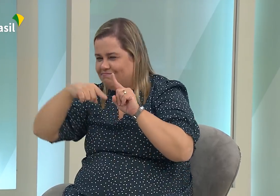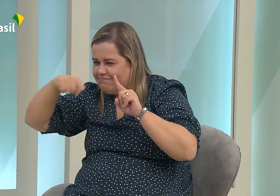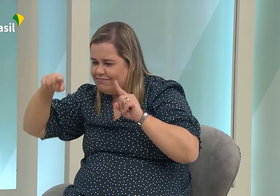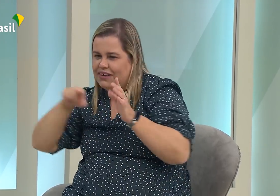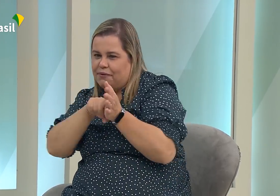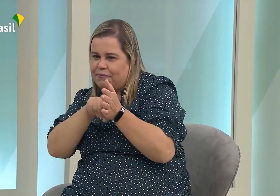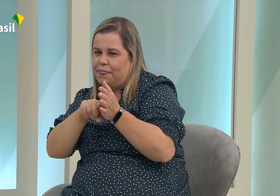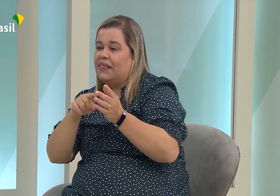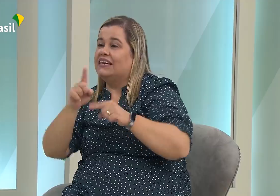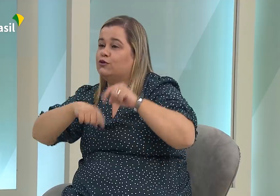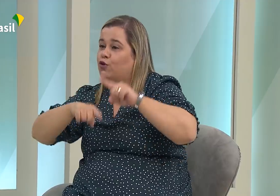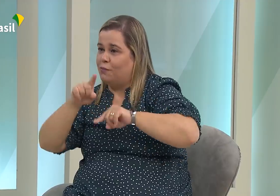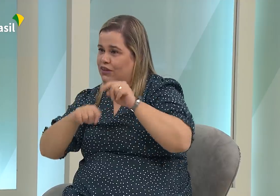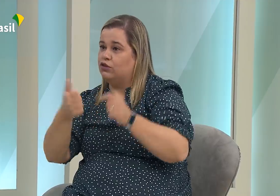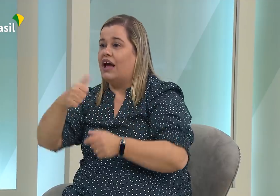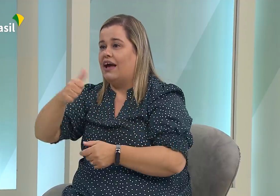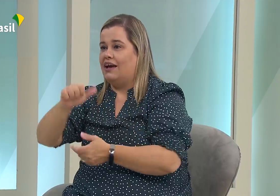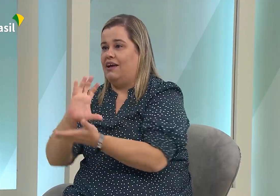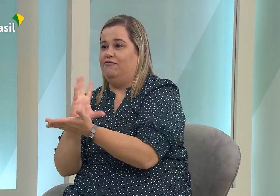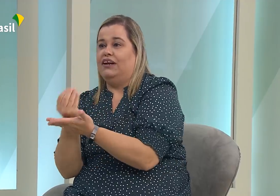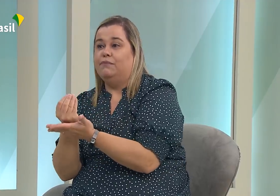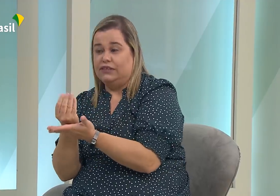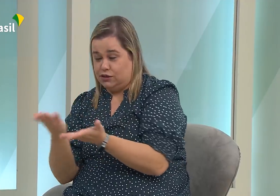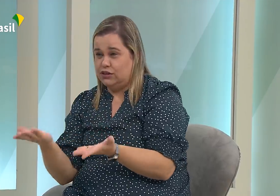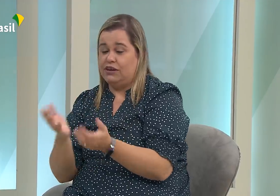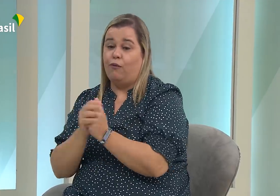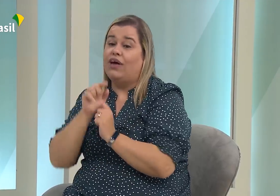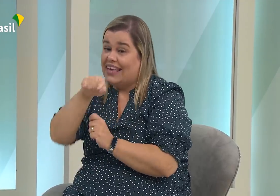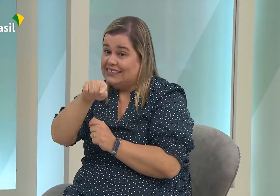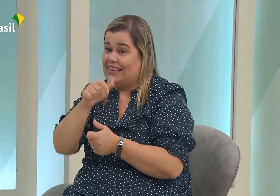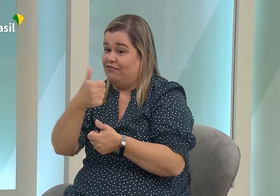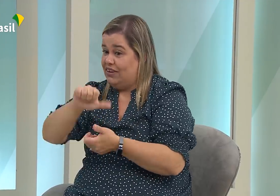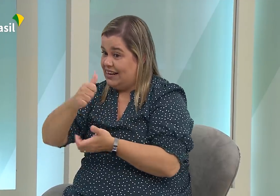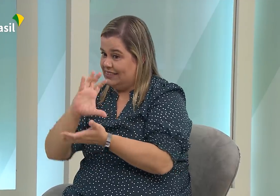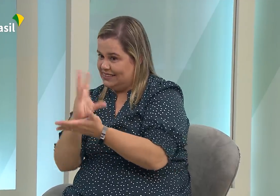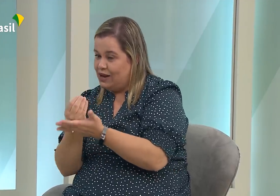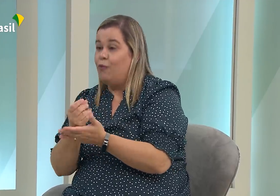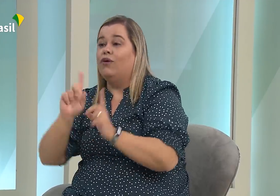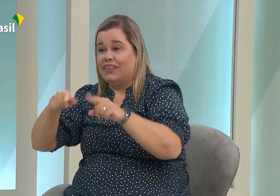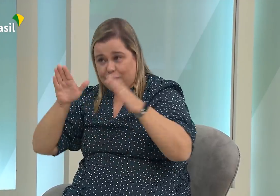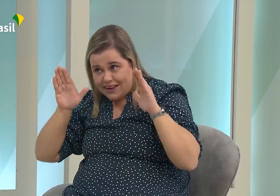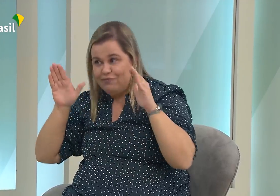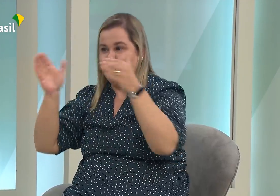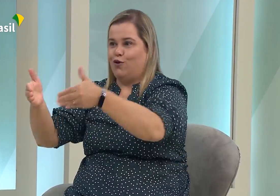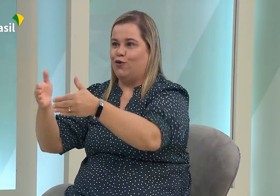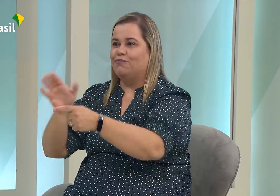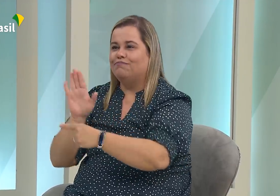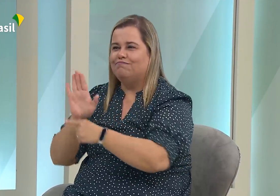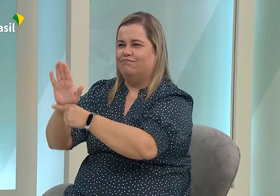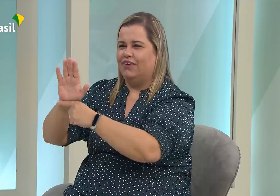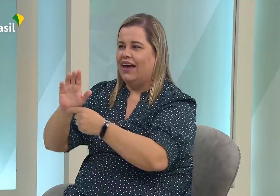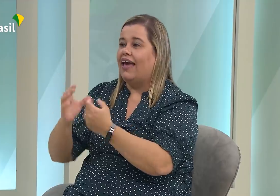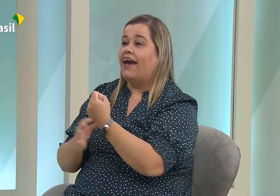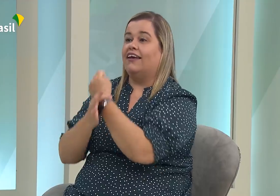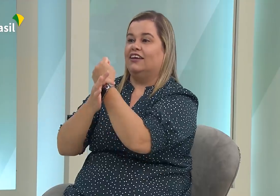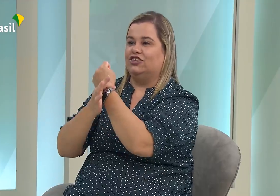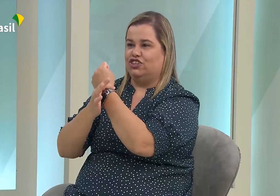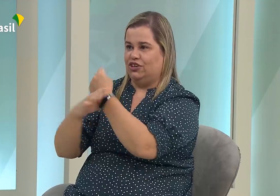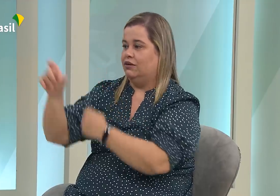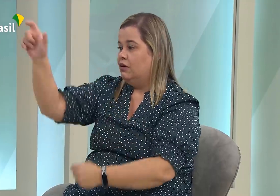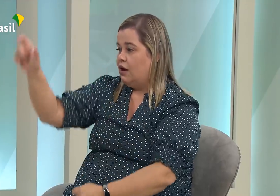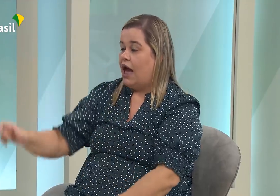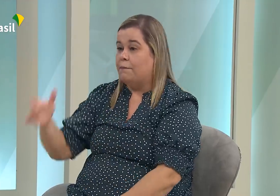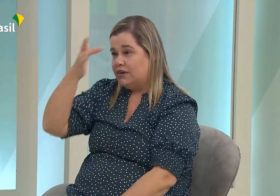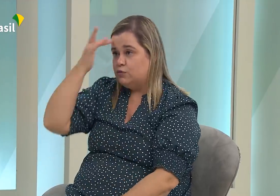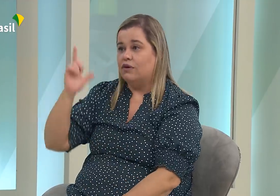o IFBRM, é o Instrumento de Avaliação Biopsico-Social para a Pessoa com Deficiência. Então, são vários